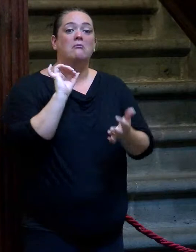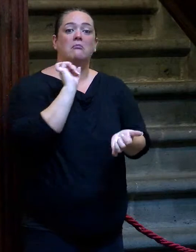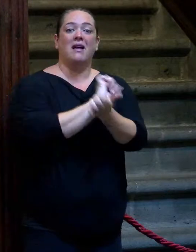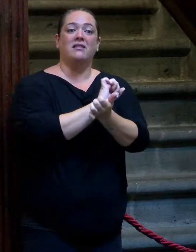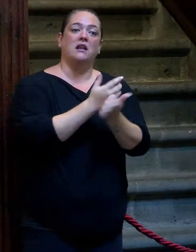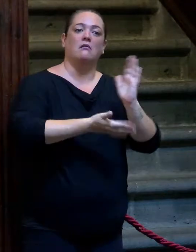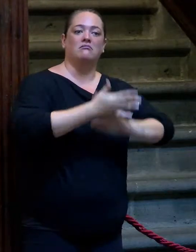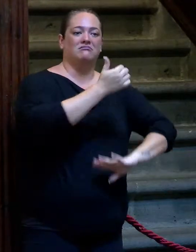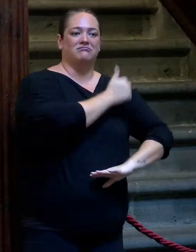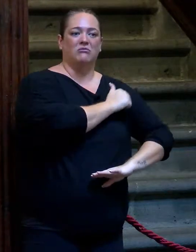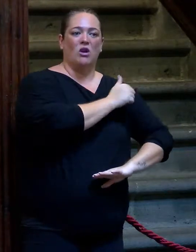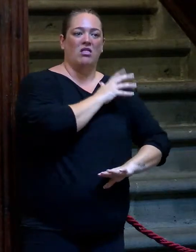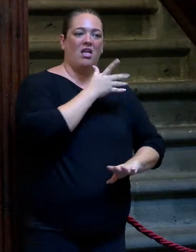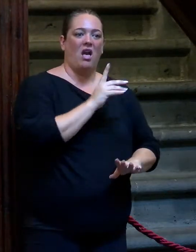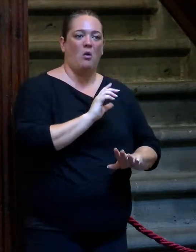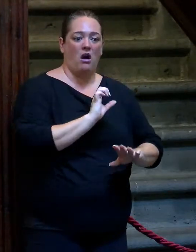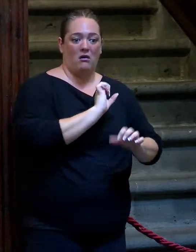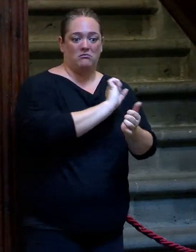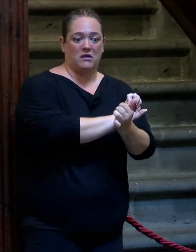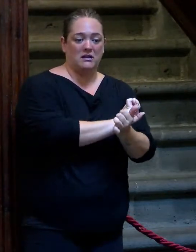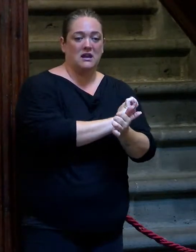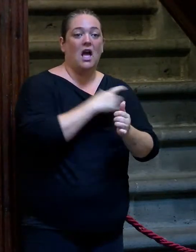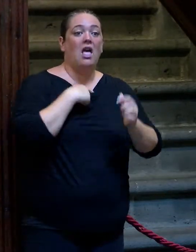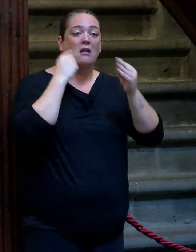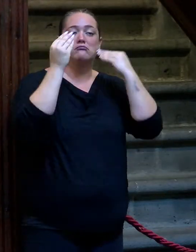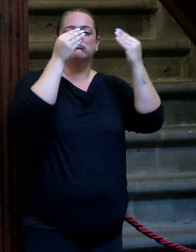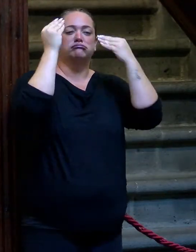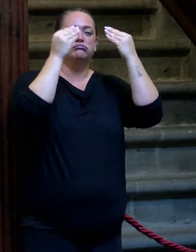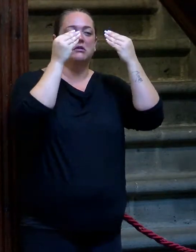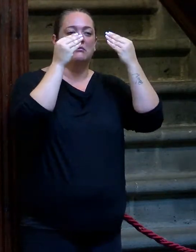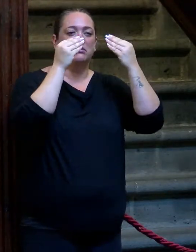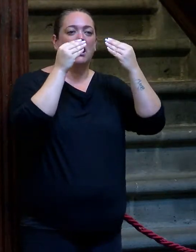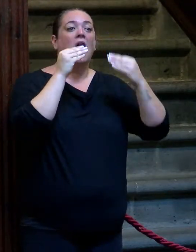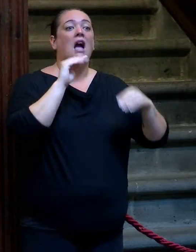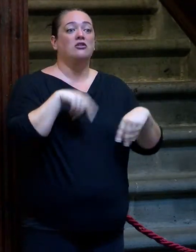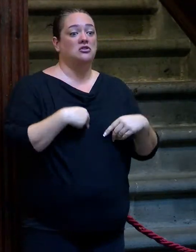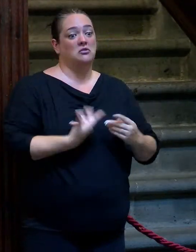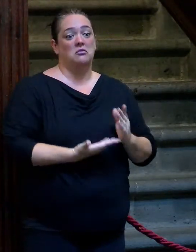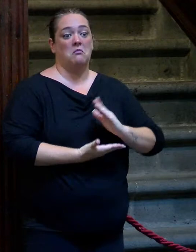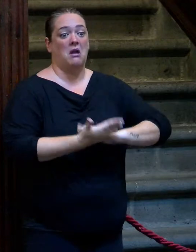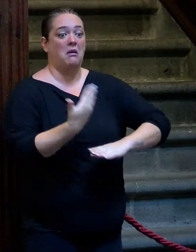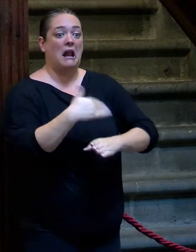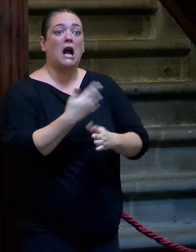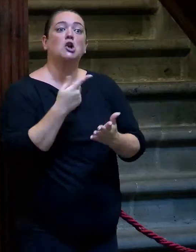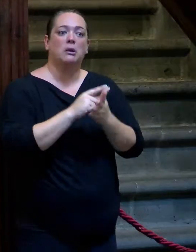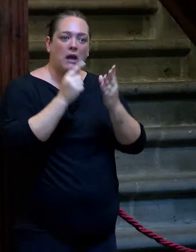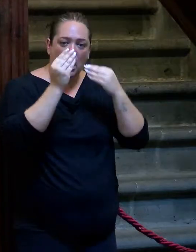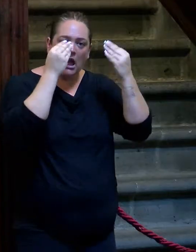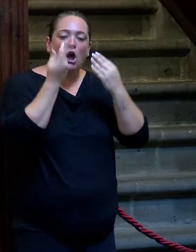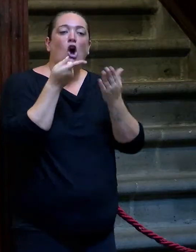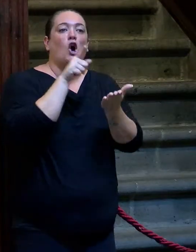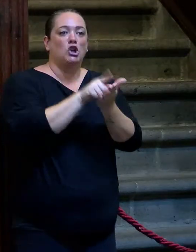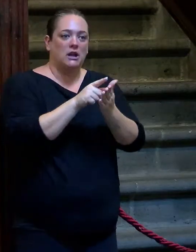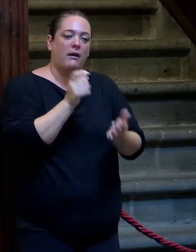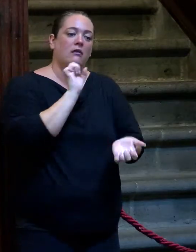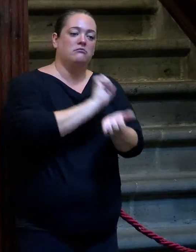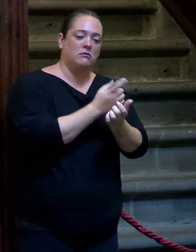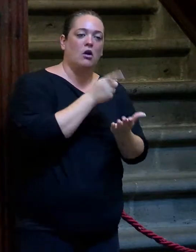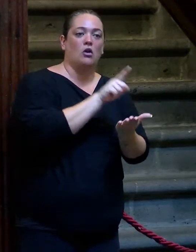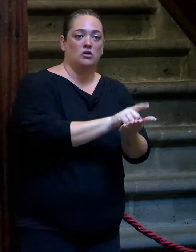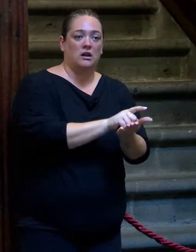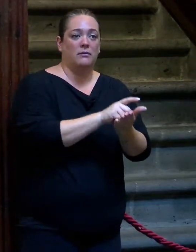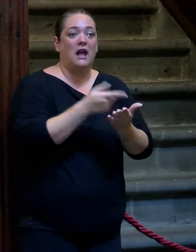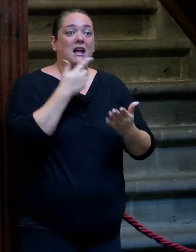llevaban a la comisaría y me encerraban y claro, como me encerraban por pintarme cuando volví a salir me tenían que volver a encerrar porque me volví a pintar, con lo cual eso no tenía remedio, eso